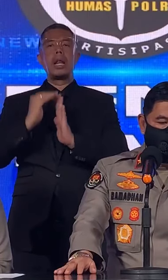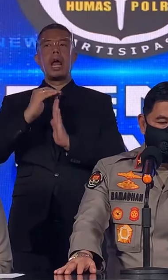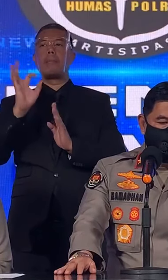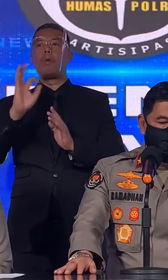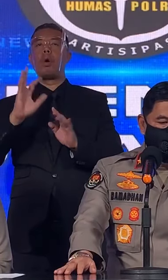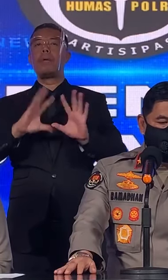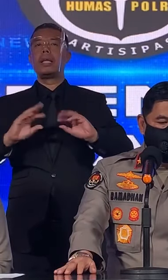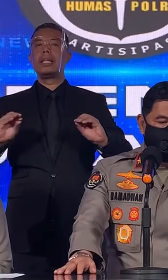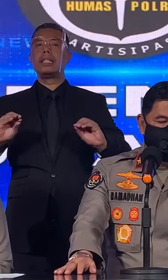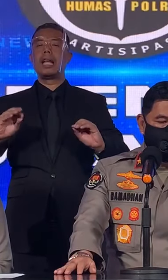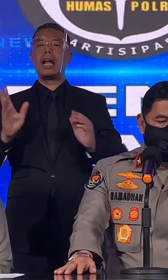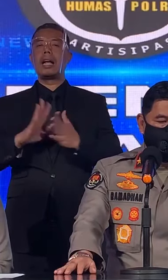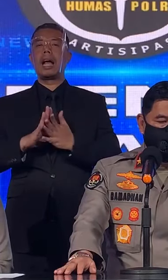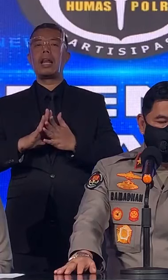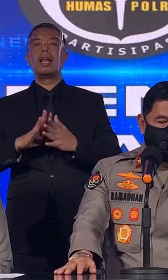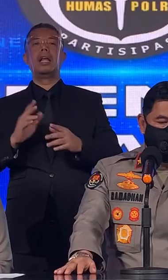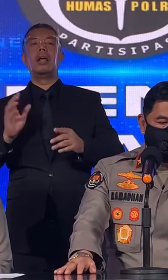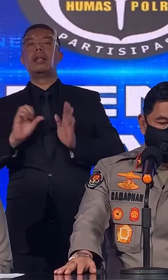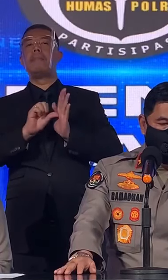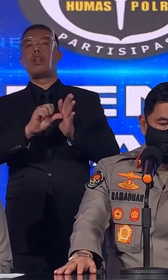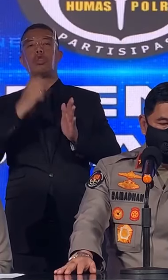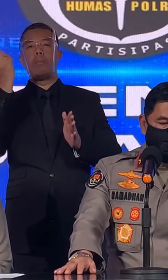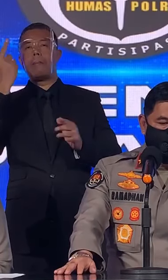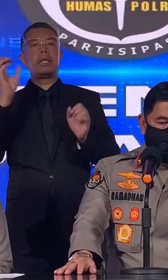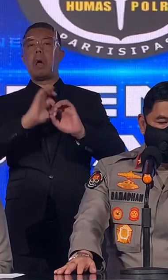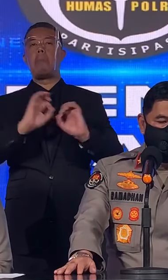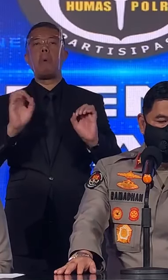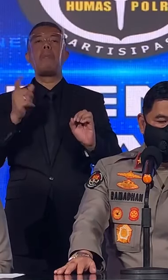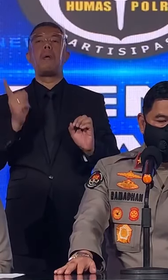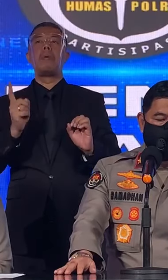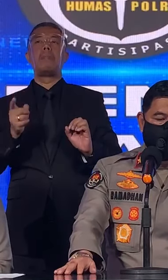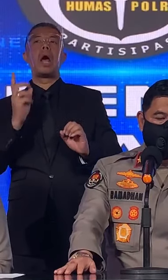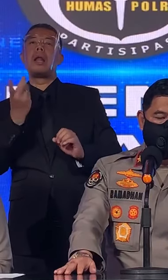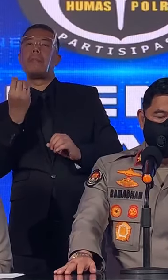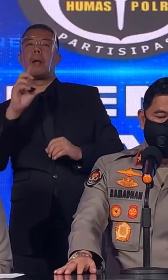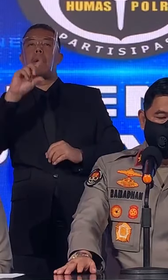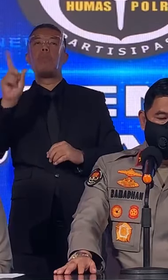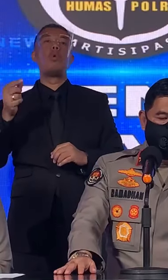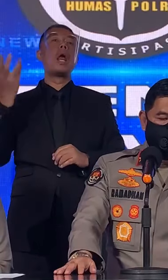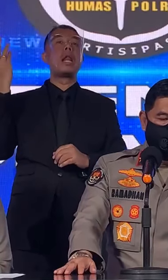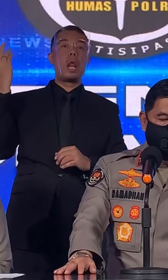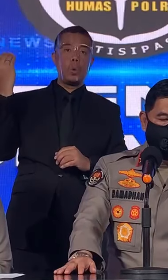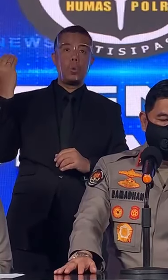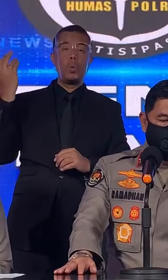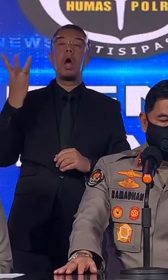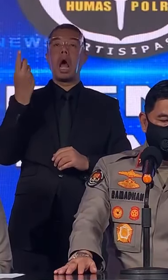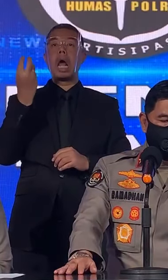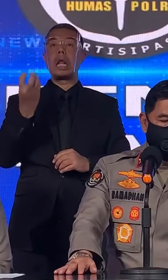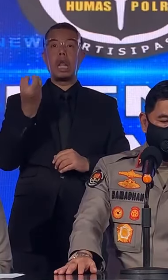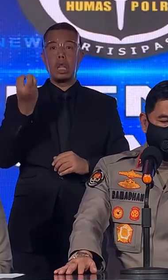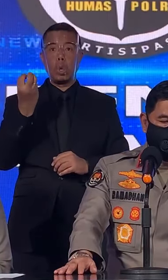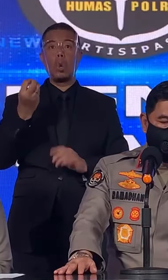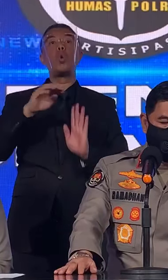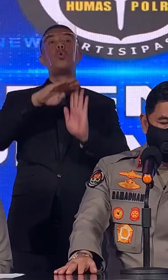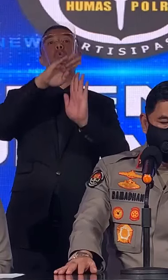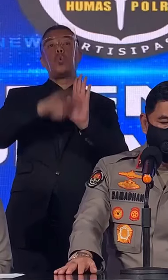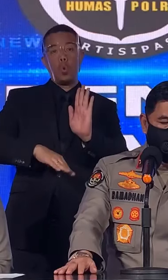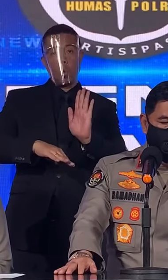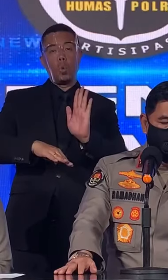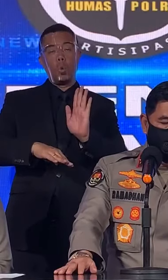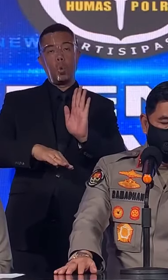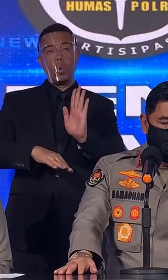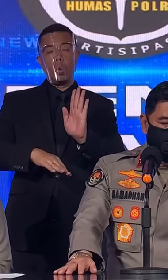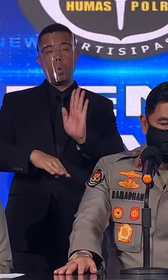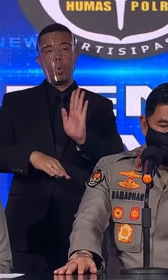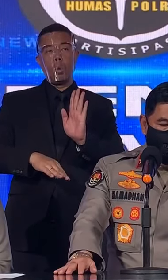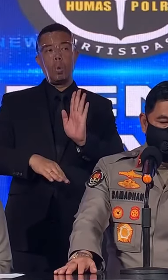Belum Dilakukan Intervensi Oleh Pemerintah Karena Beberapa Bulan Lalu Harga Telur Sempat Jatuh